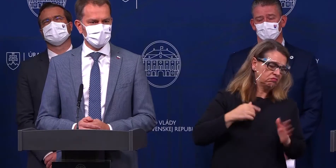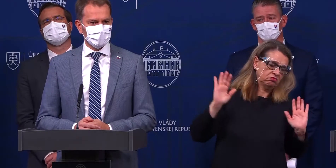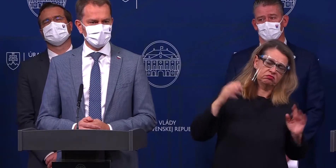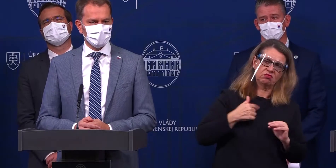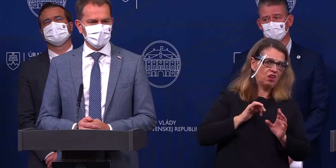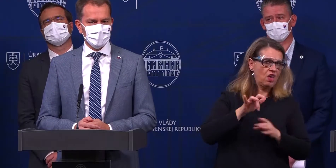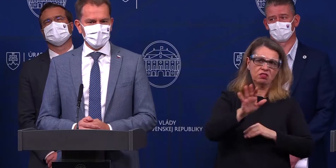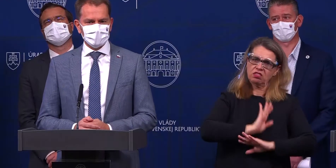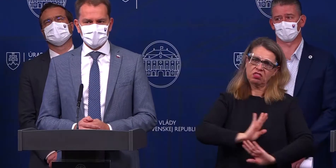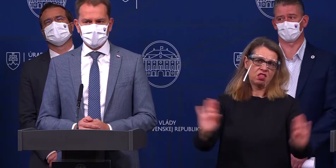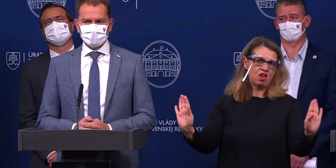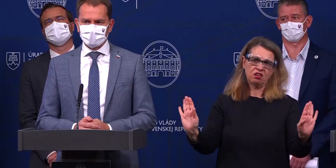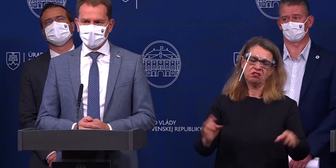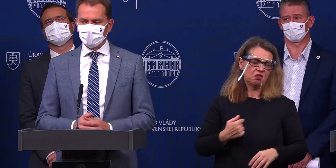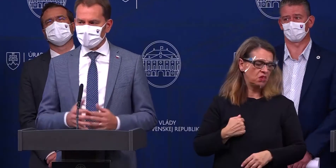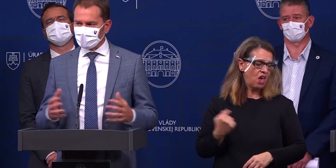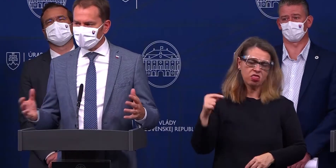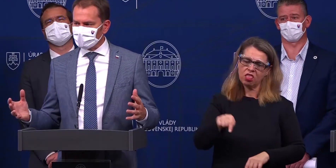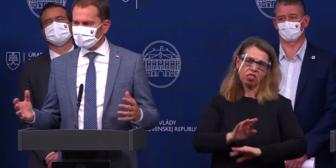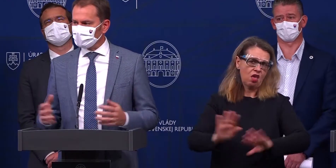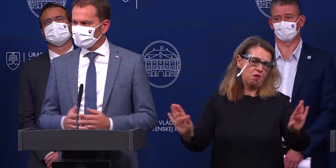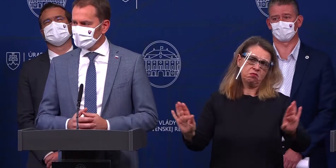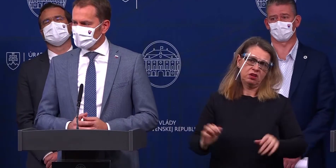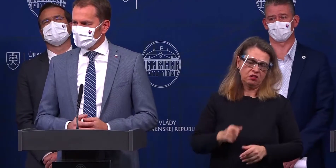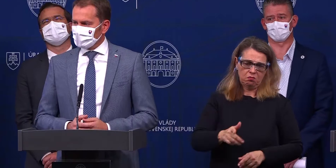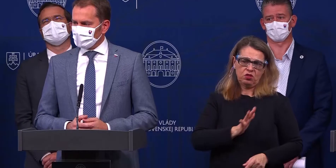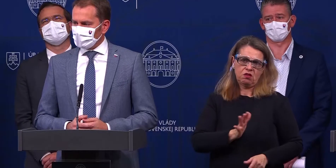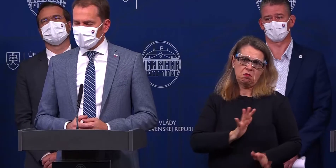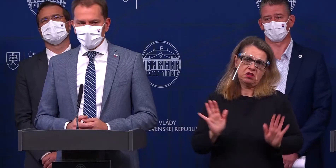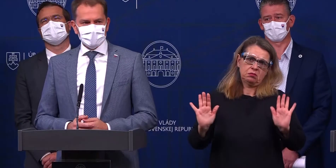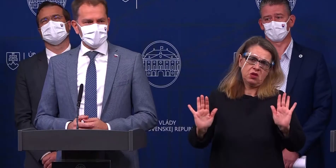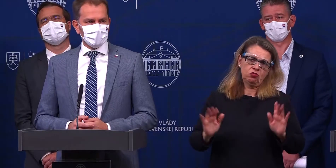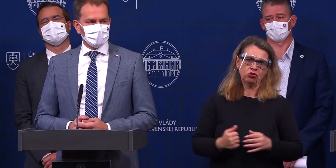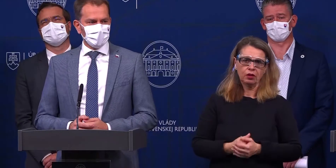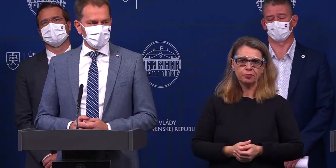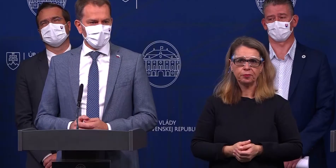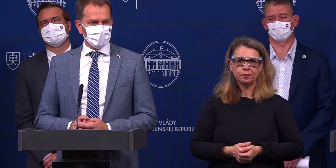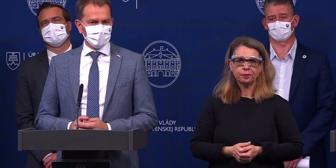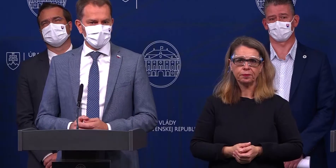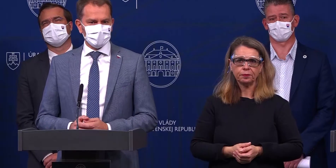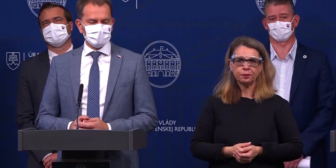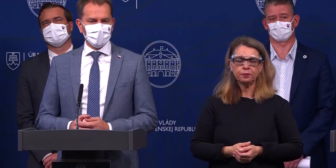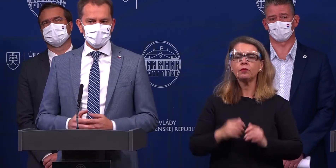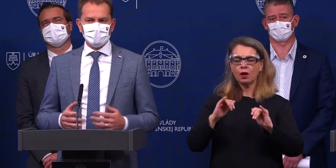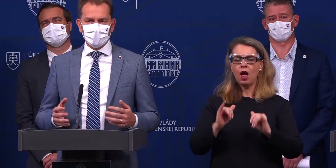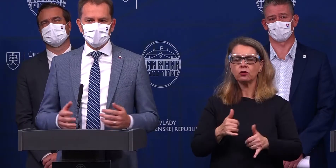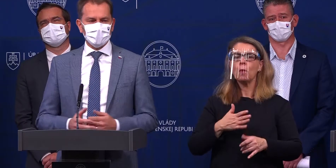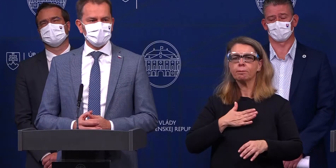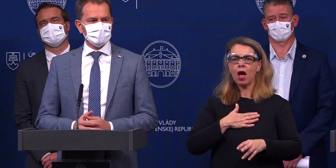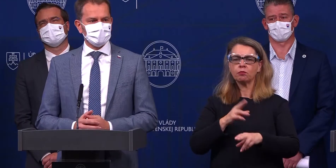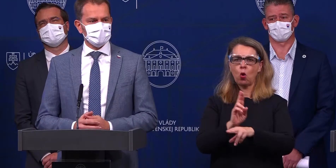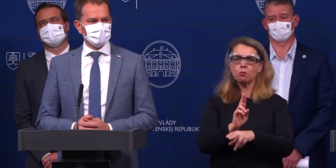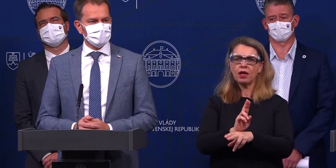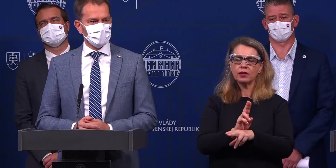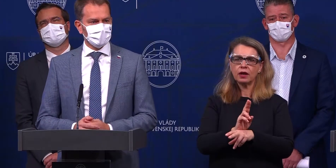nezúčastní v tejto dobe. Takže áno, máme aj opatrenia, ale bez toho, aby na tú spoločnú palubu,